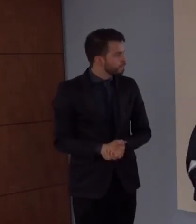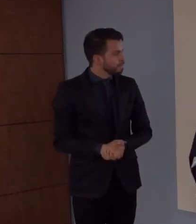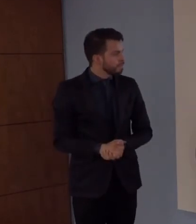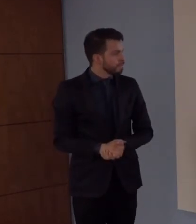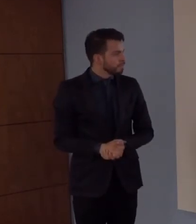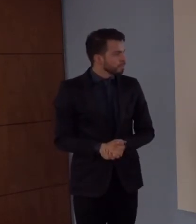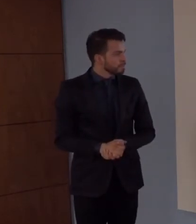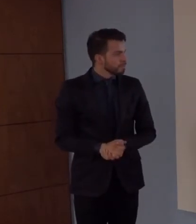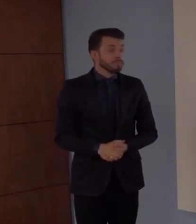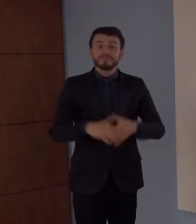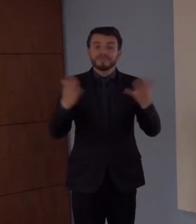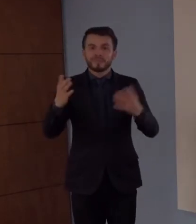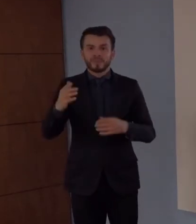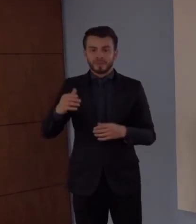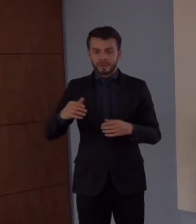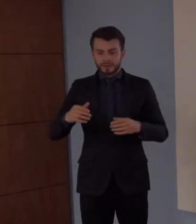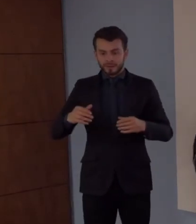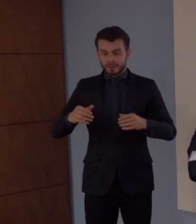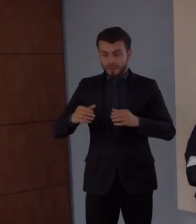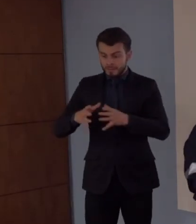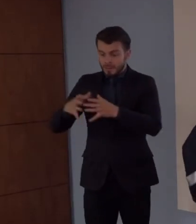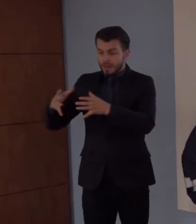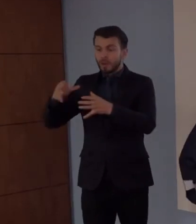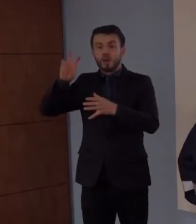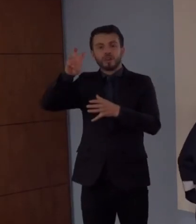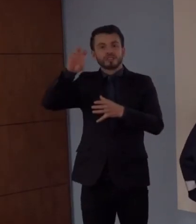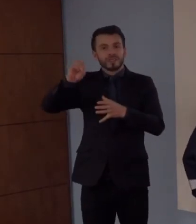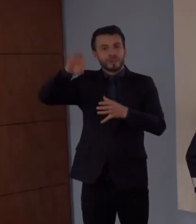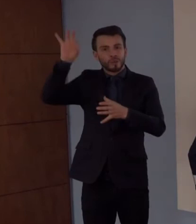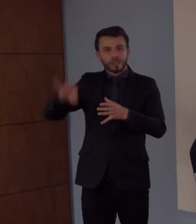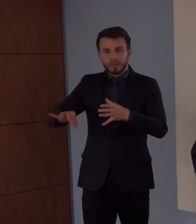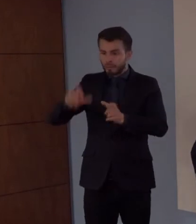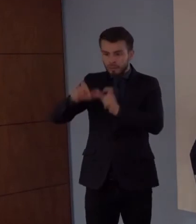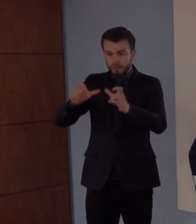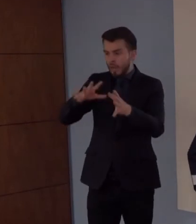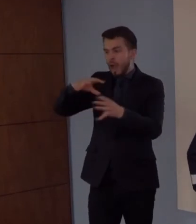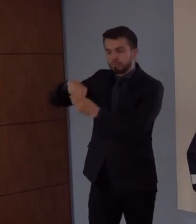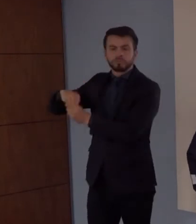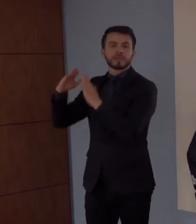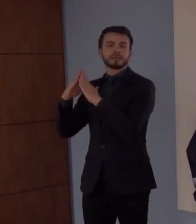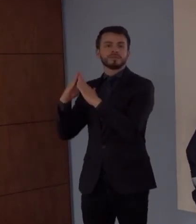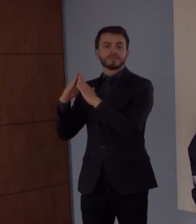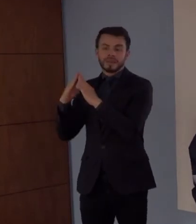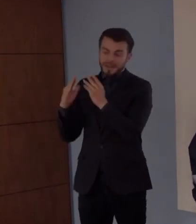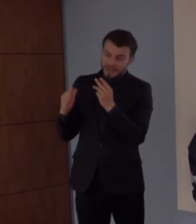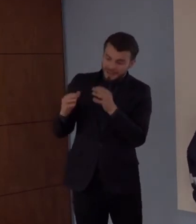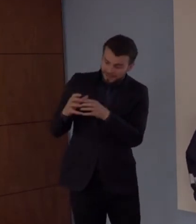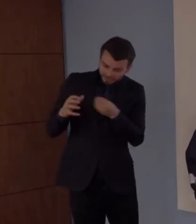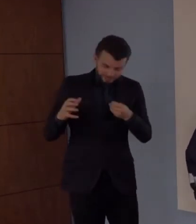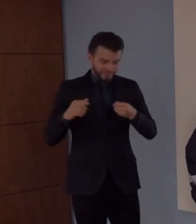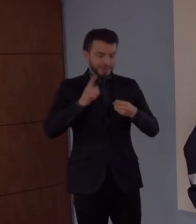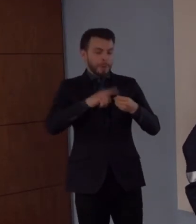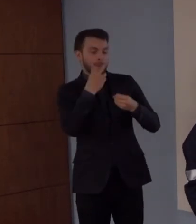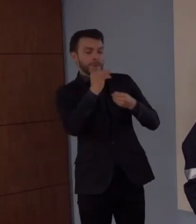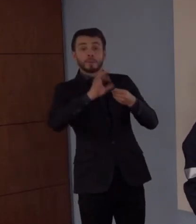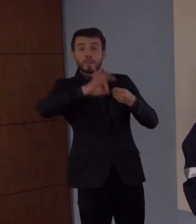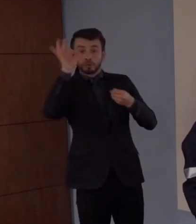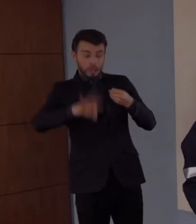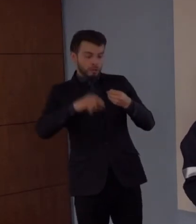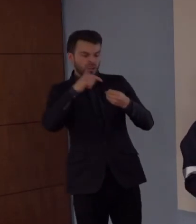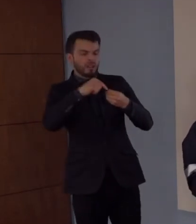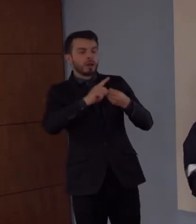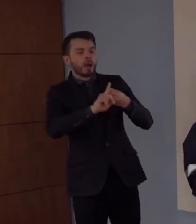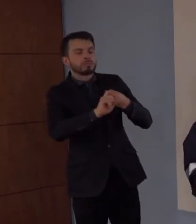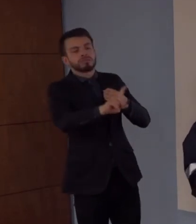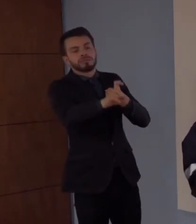como les digo, 80% de la gente no salió. Del 20% que salió, la mayoría era porque tenía que trabajar, 6 de cada 10 salieron a trabajar, 2 de cada